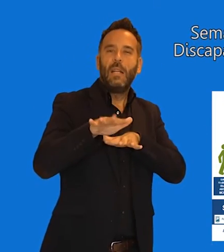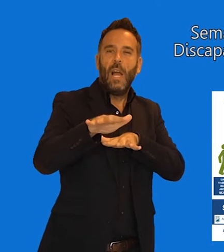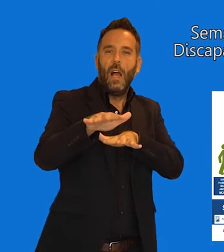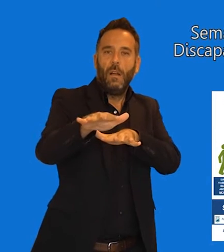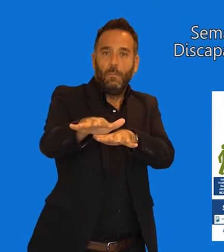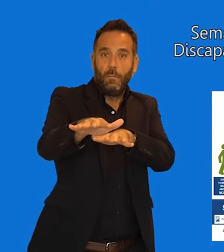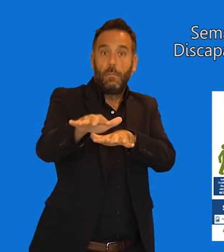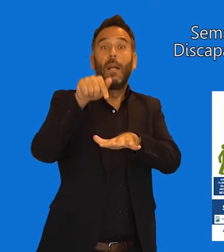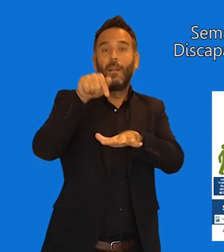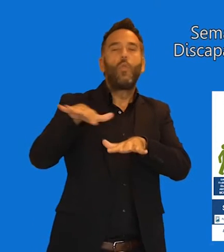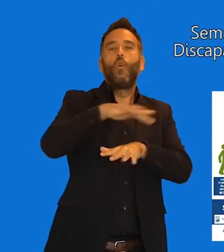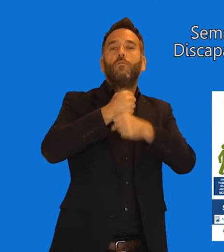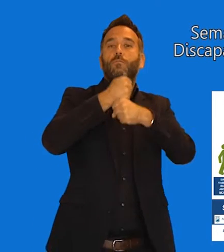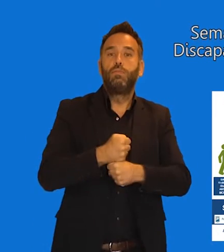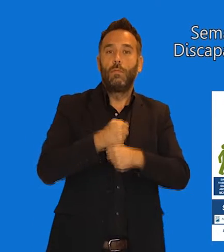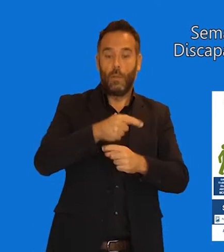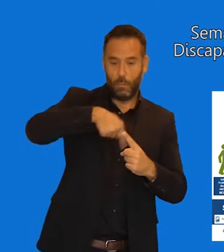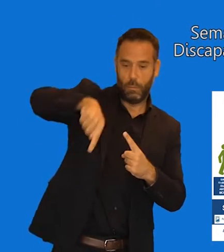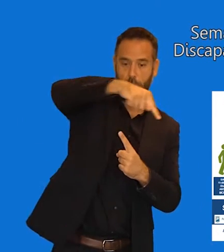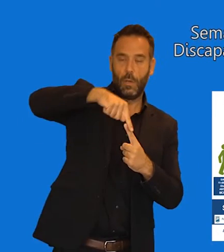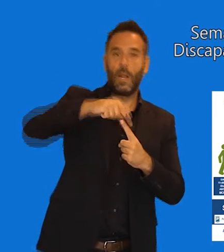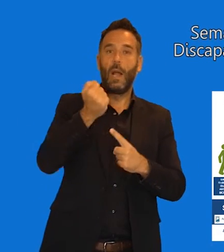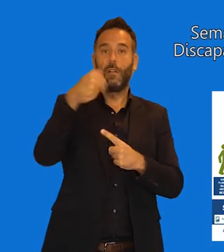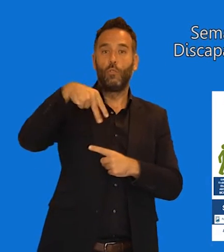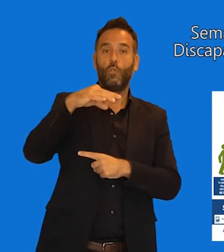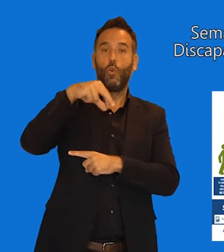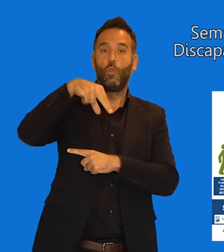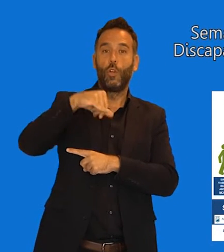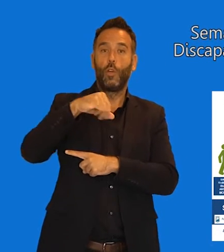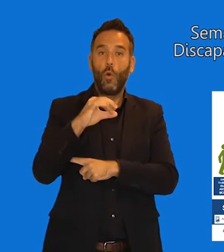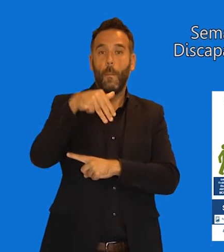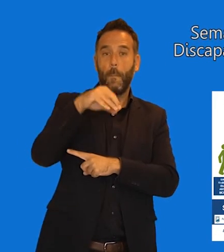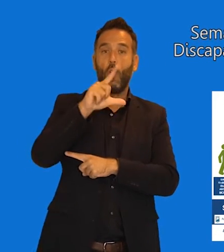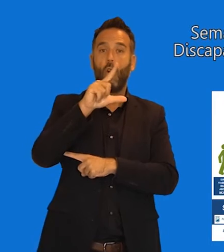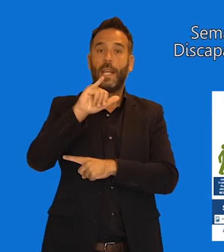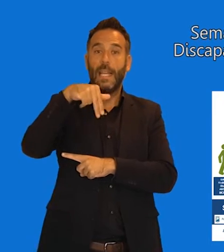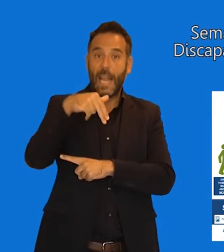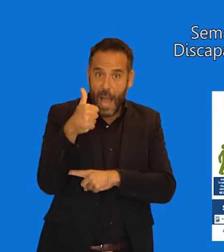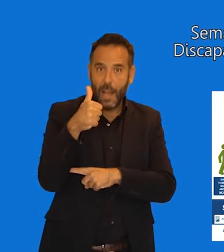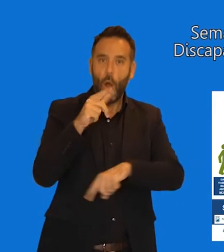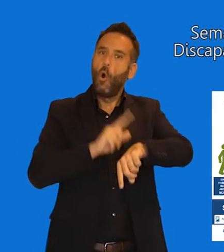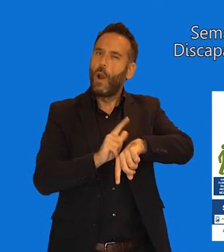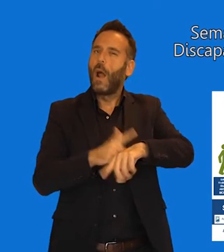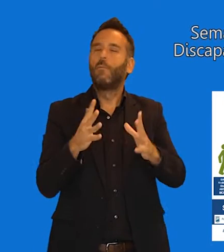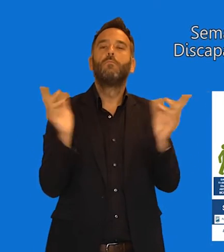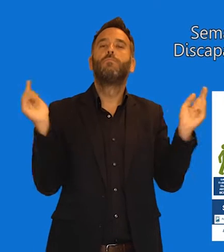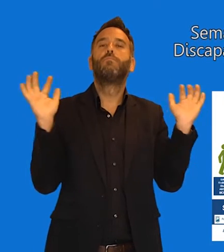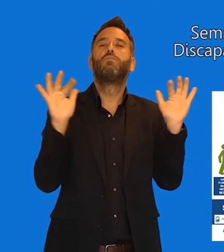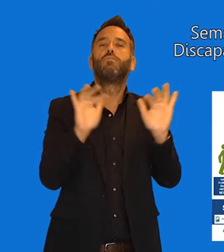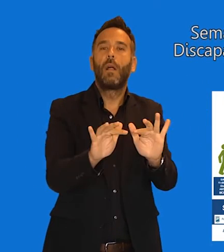Málaga en Marcha. El lugar de encuentro es en la Glorieta Antonio Molina. La hora del encuentro